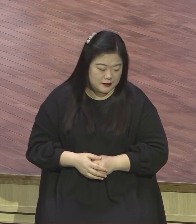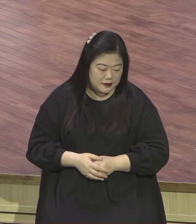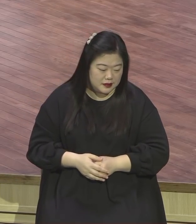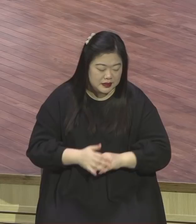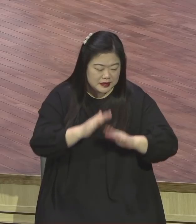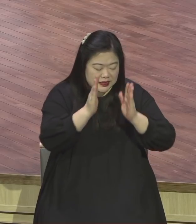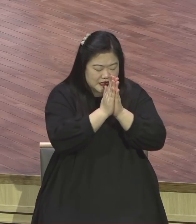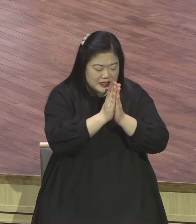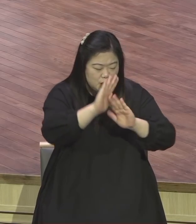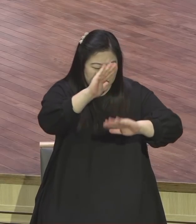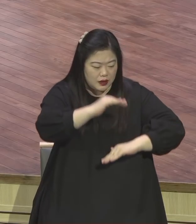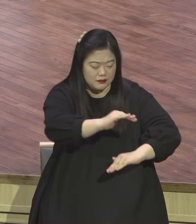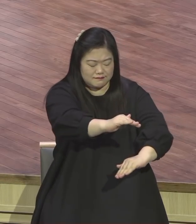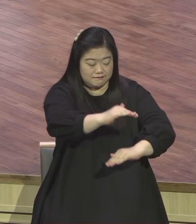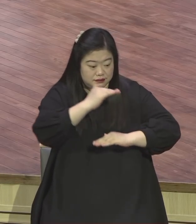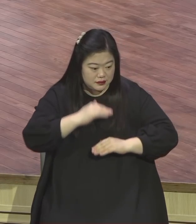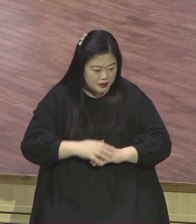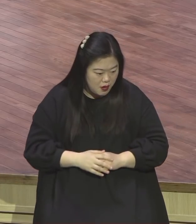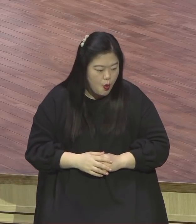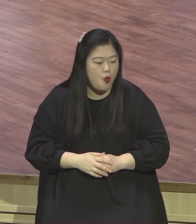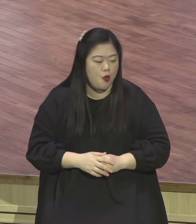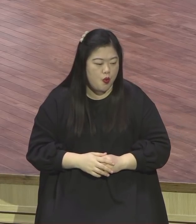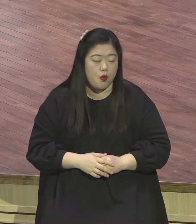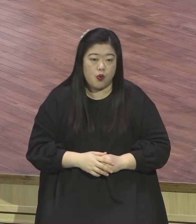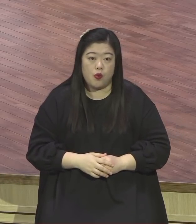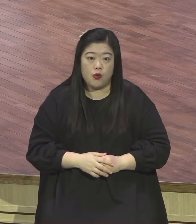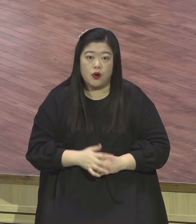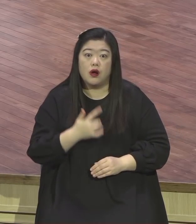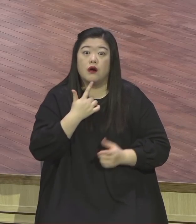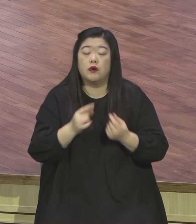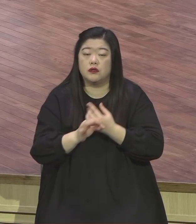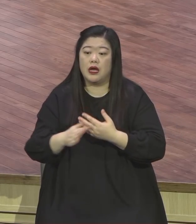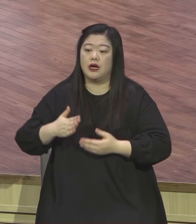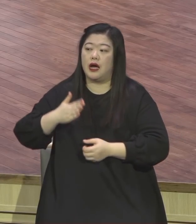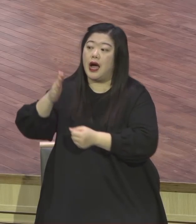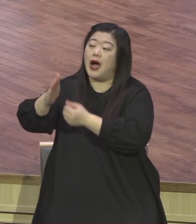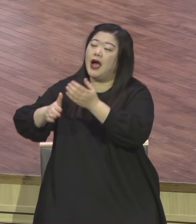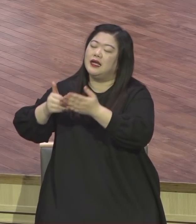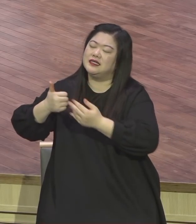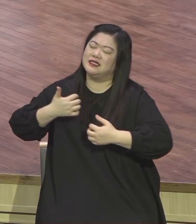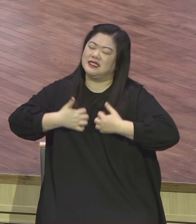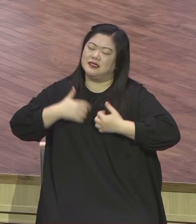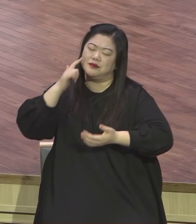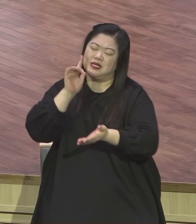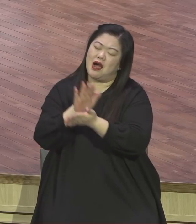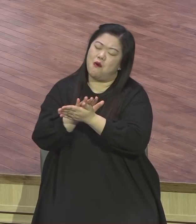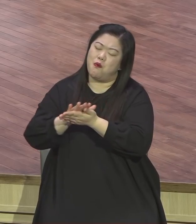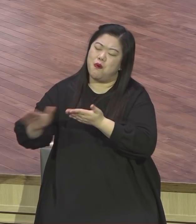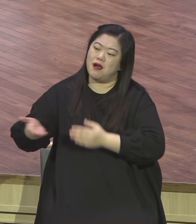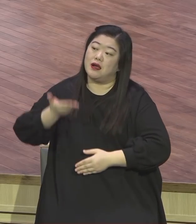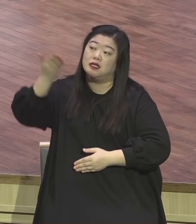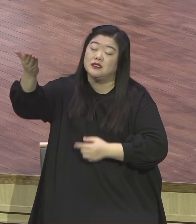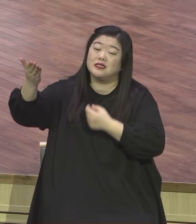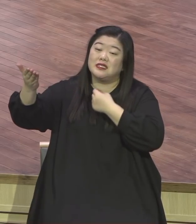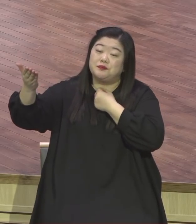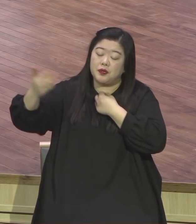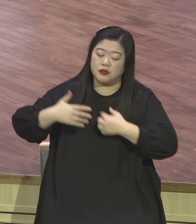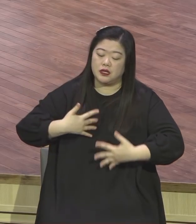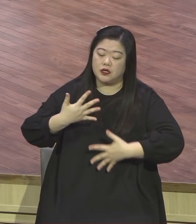입장에서 여러분 기도를 한번 점검해 보세요 하나님 들을 때 기분 좋게 들으시겠냐 아니면 기분 나쁘게